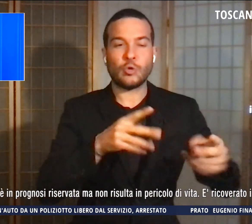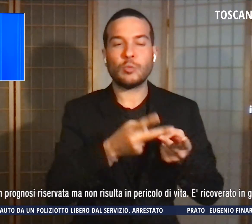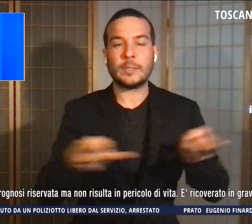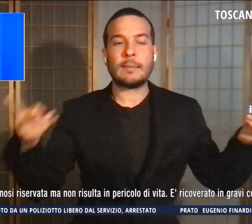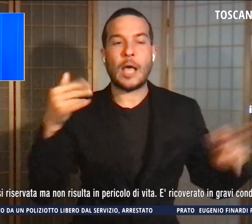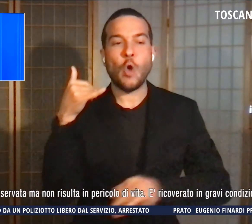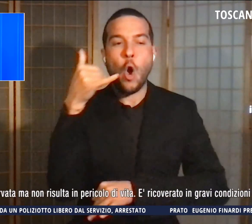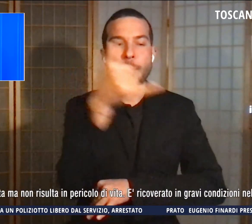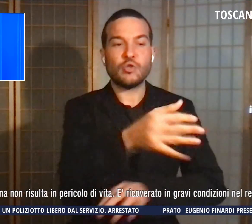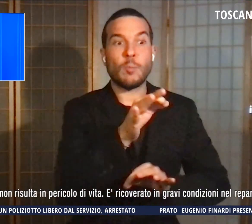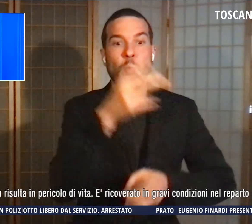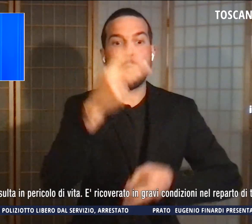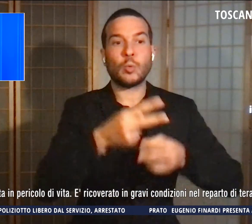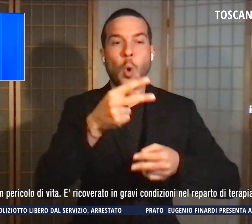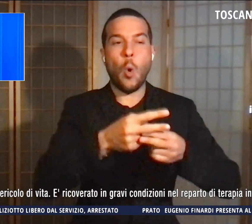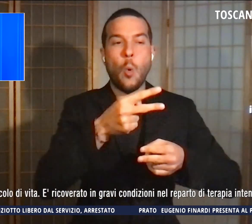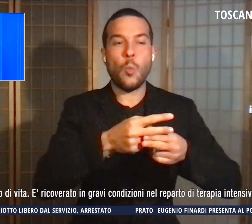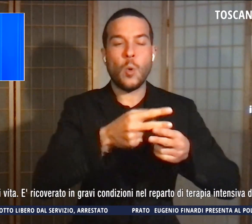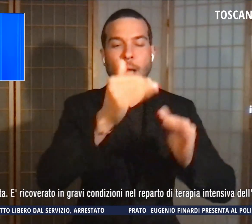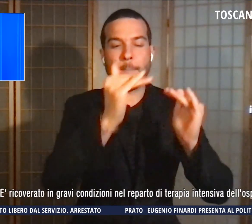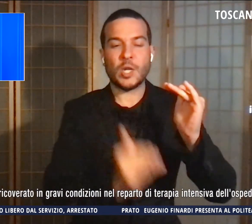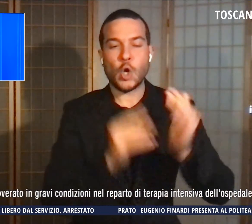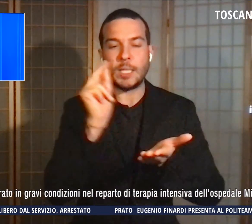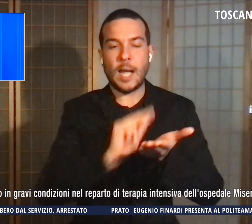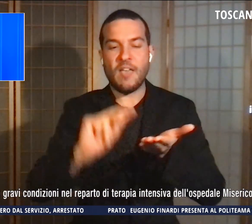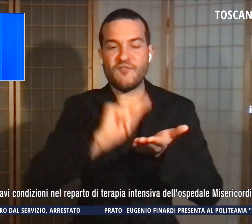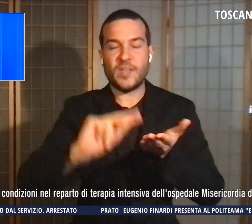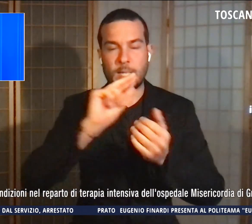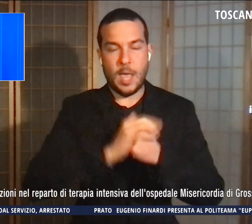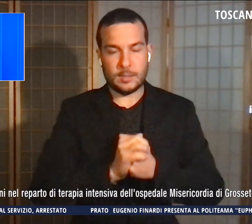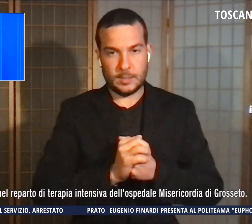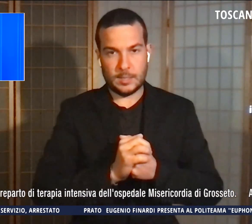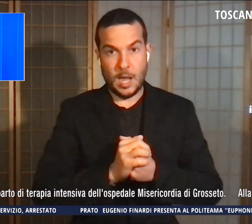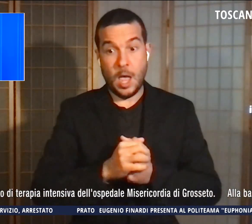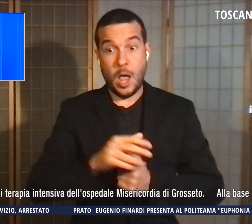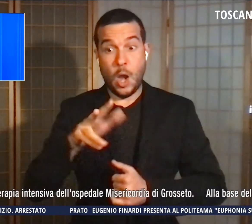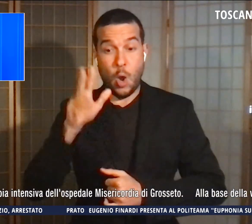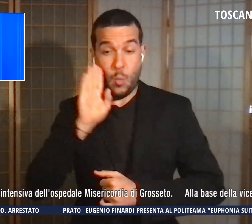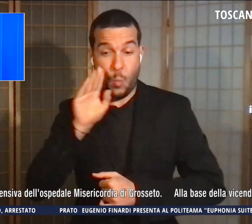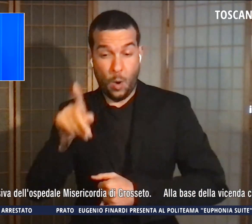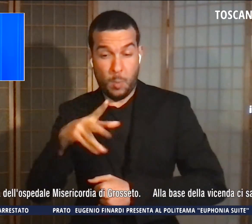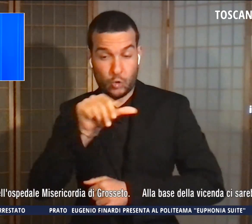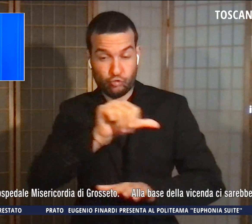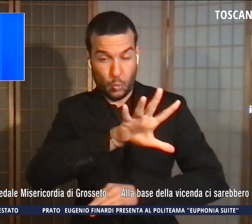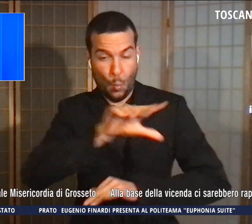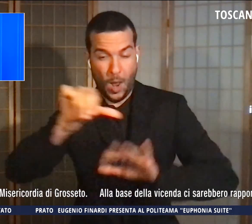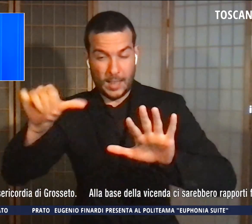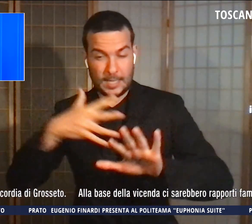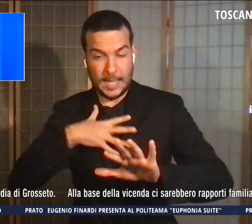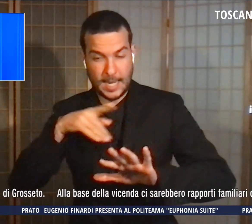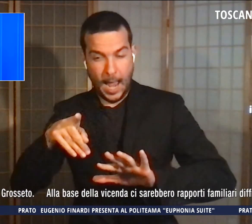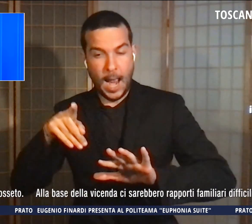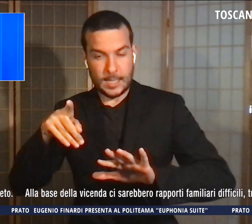minorile di Firenze. Il ferito, 56 anni carabiniere, è in prognosi riservata ma non